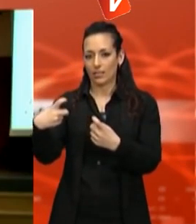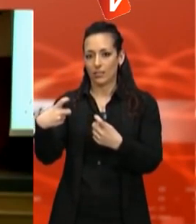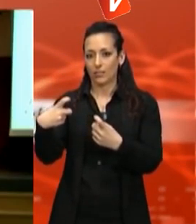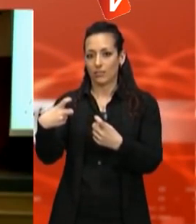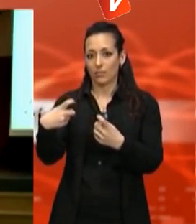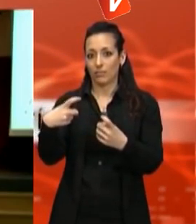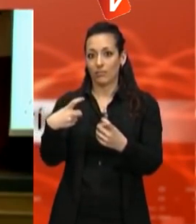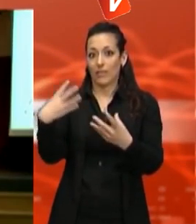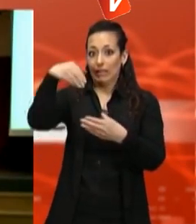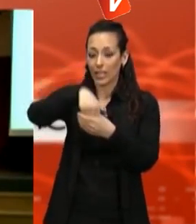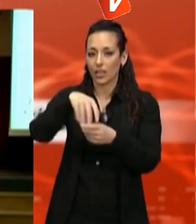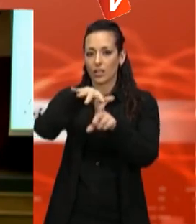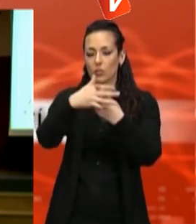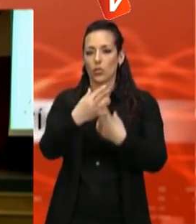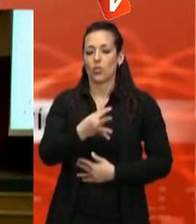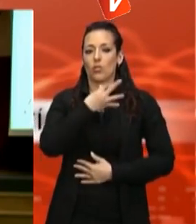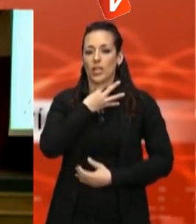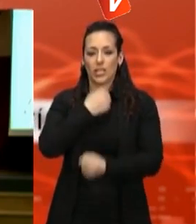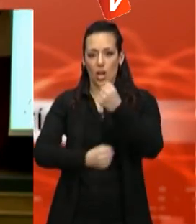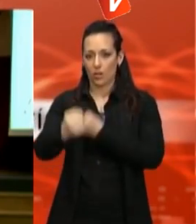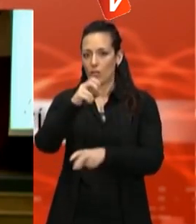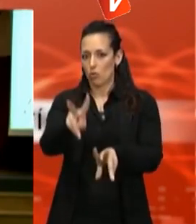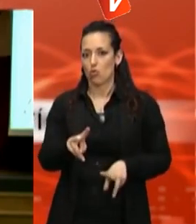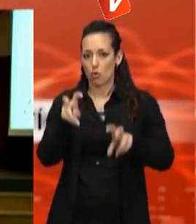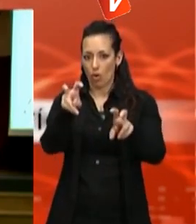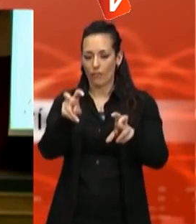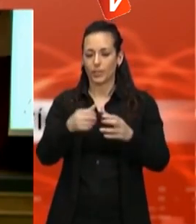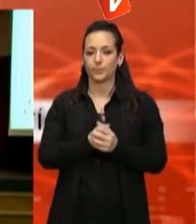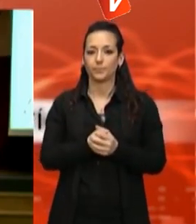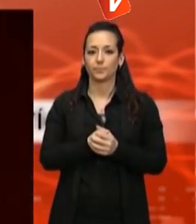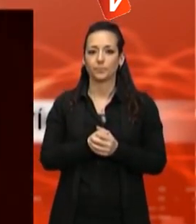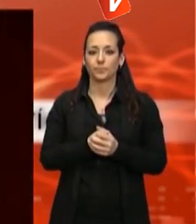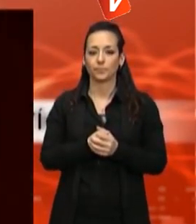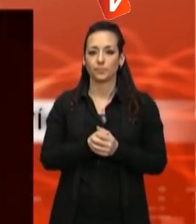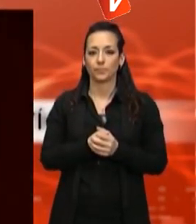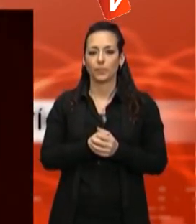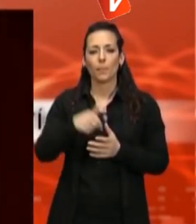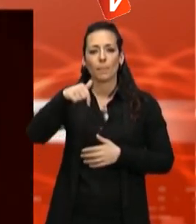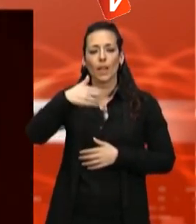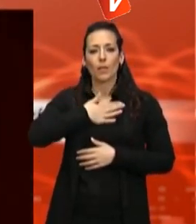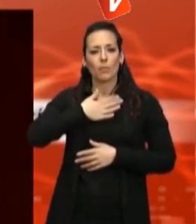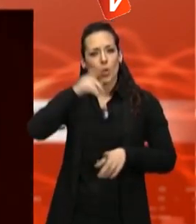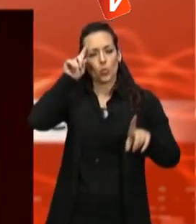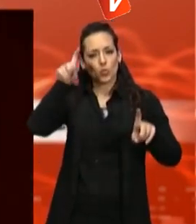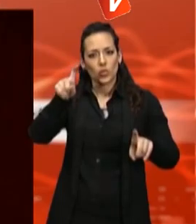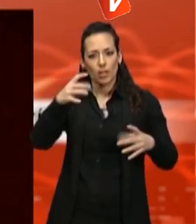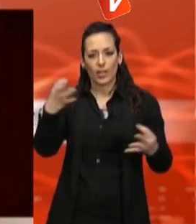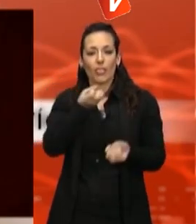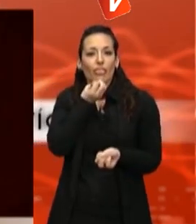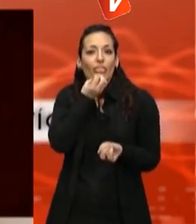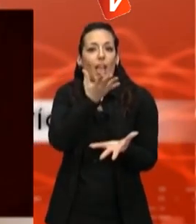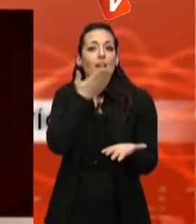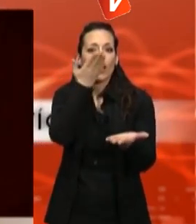plasmat en una declaració que la síndica de Greu ja s'ha assumit com a primera reivindicació. La meva recomanació és que aquesta declaració s